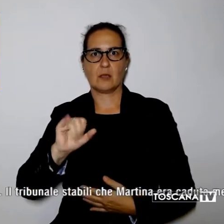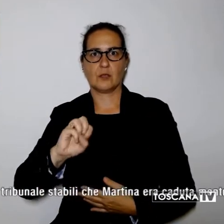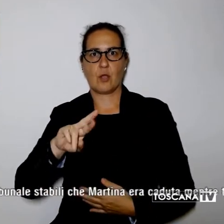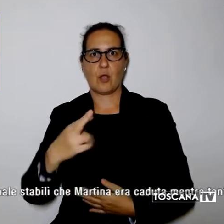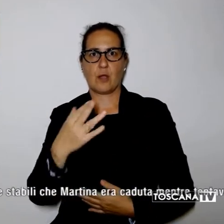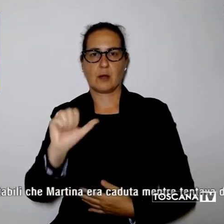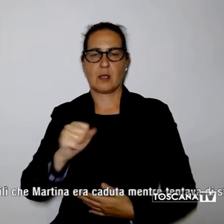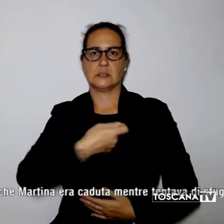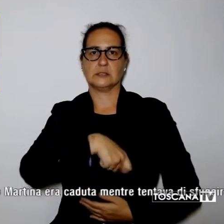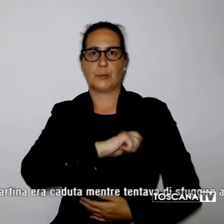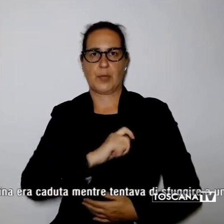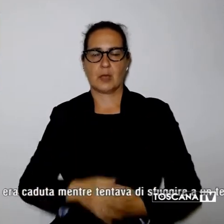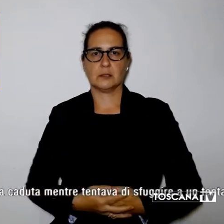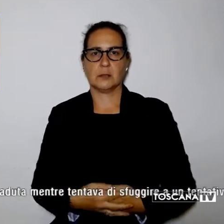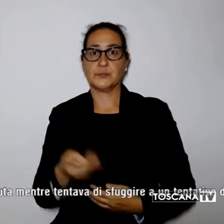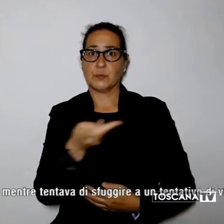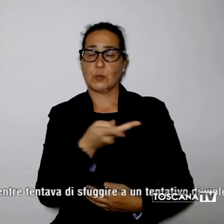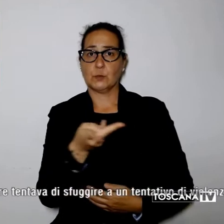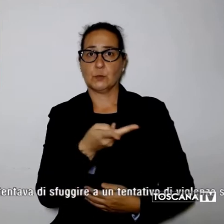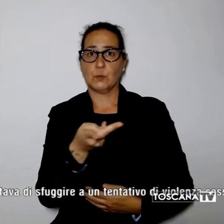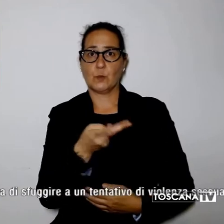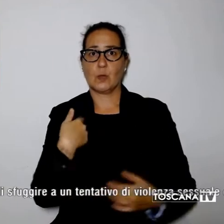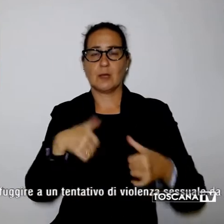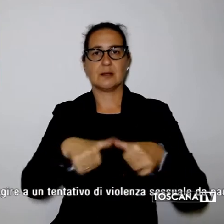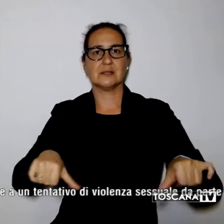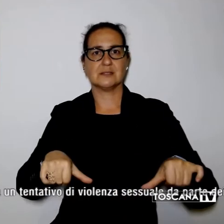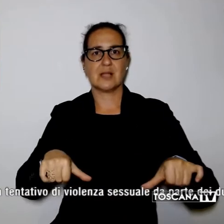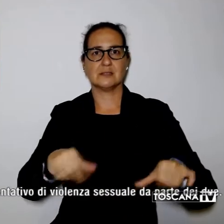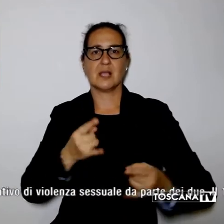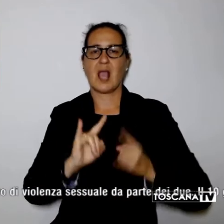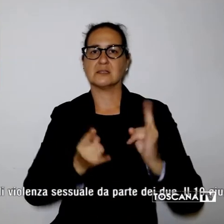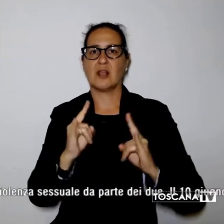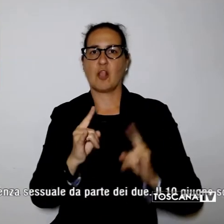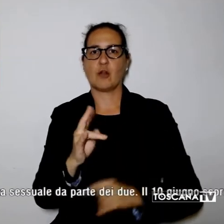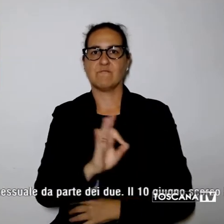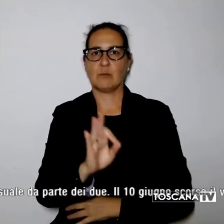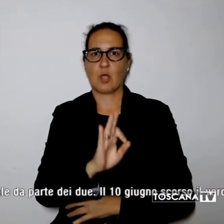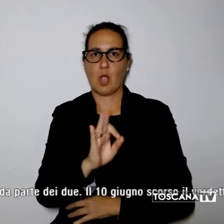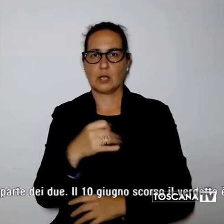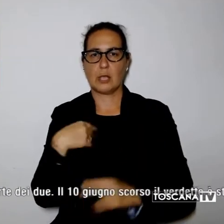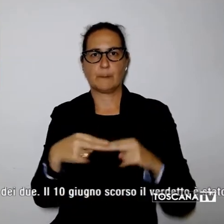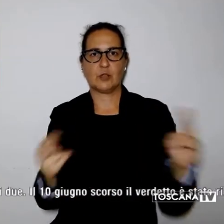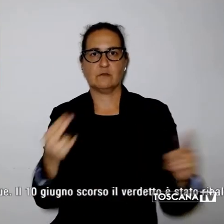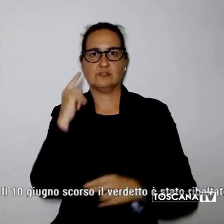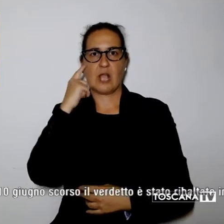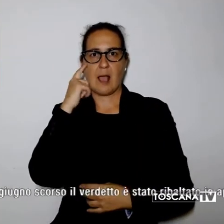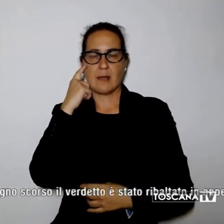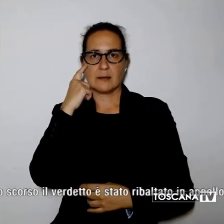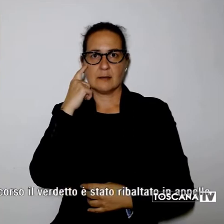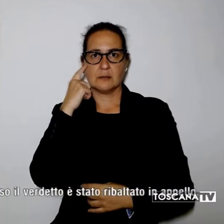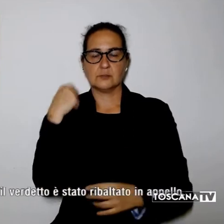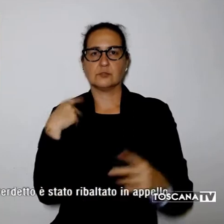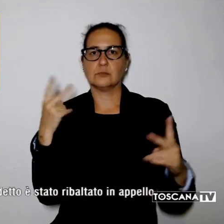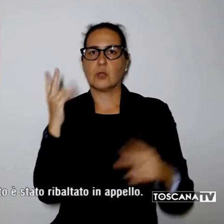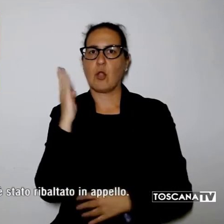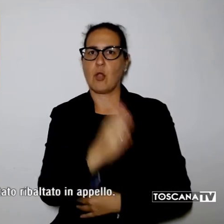I due giovani residenti a Castiglion-Fibocchi in provincia di Arezzo erano stati condannati in